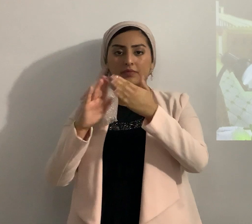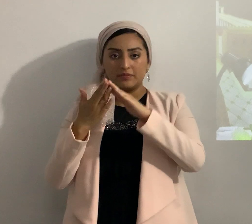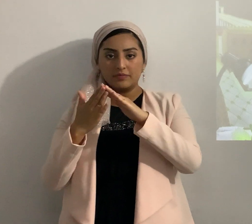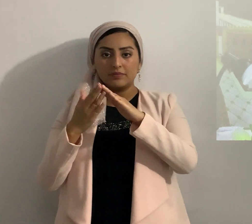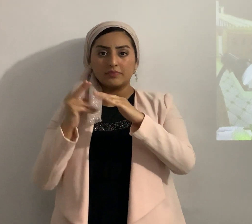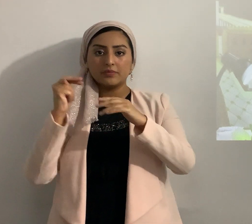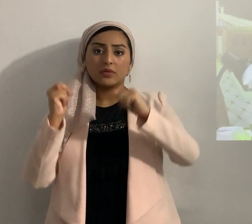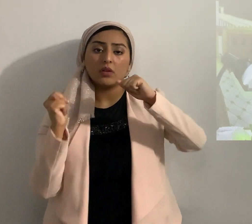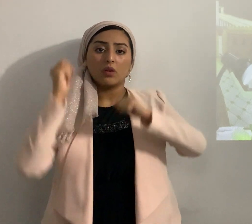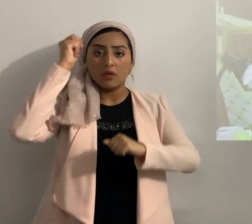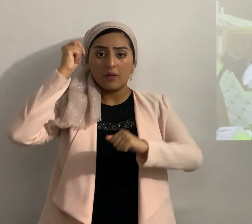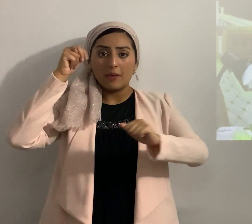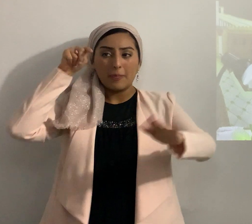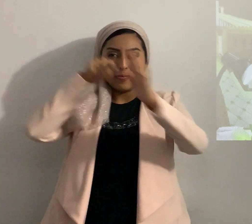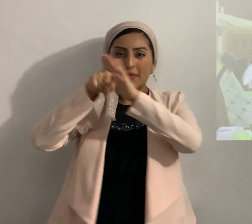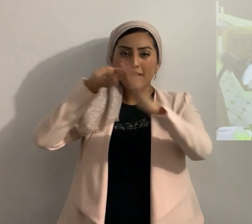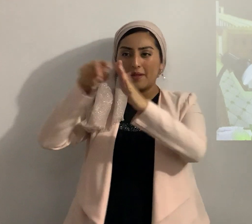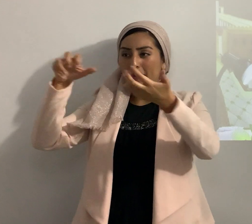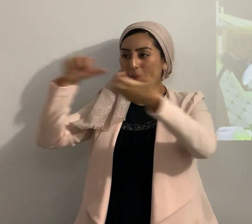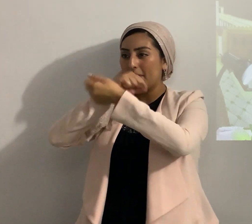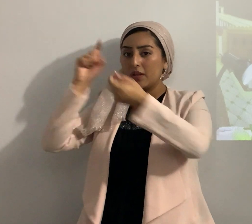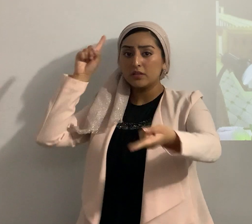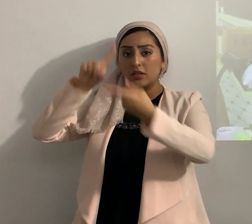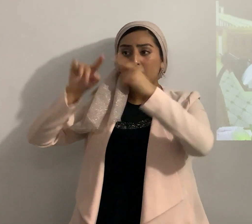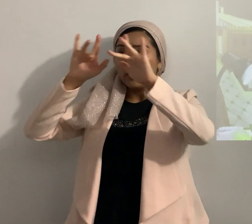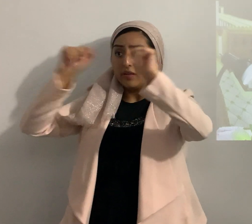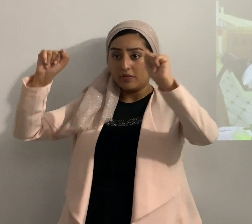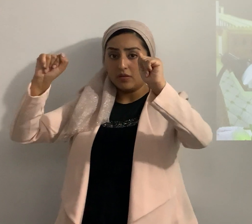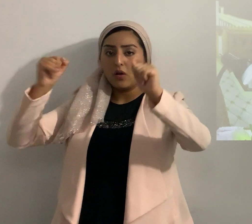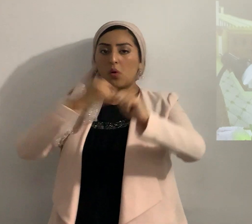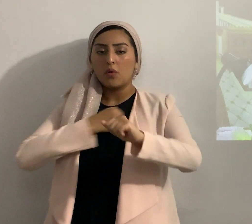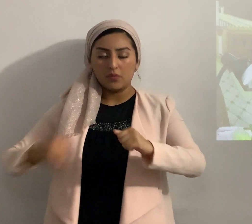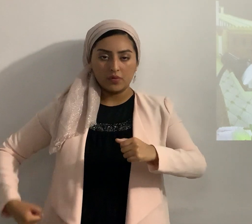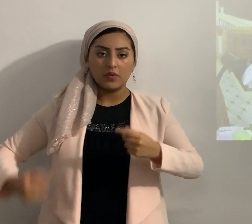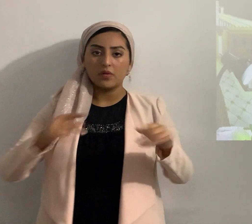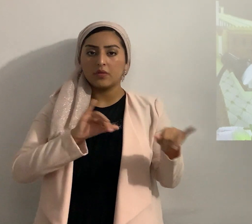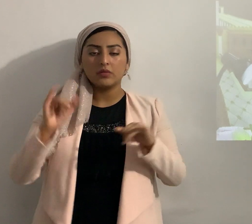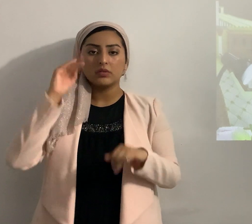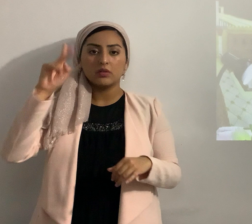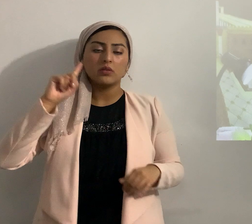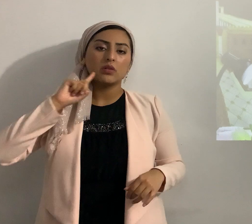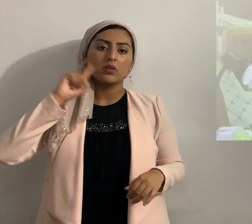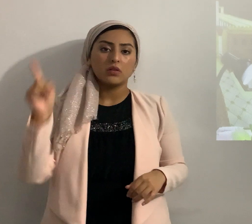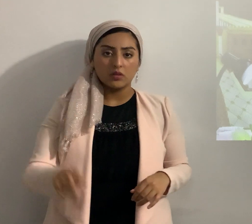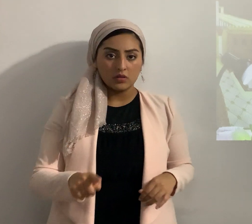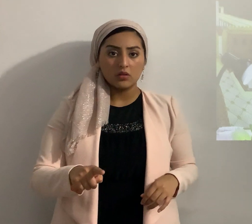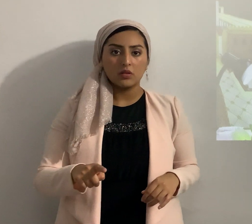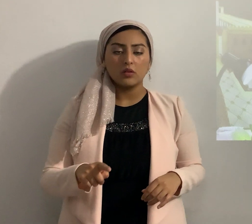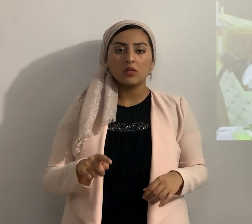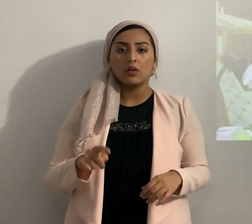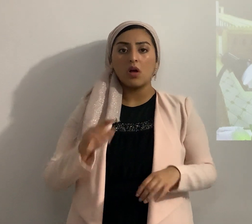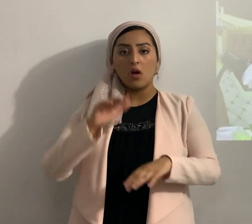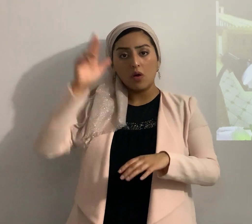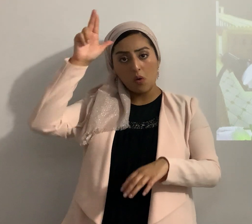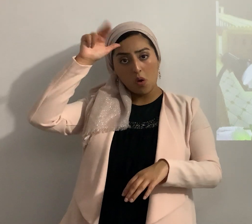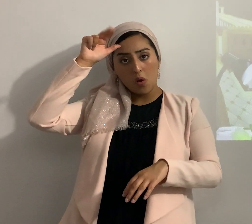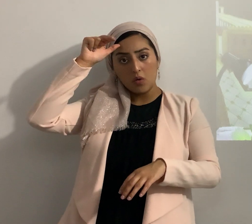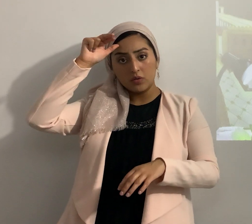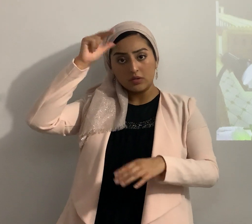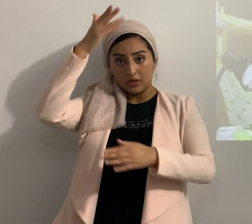hiriéndolas hasta que no les dejaron ninguno y Josué hizo con ellos como Yahweh le había mandado desjarretó sus caballos y sus carros quemó